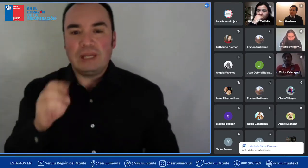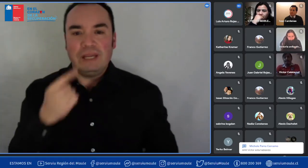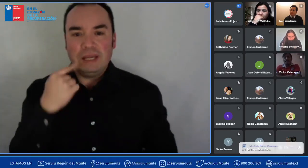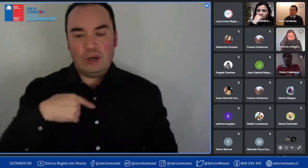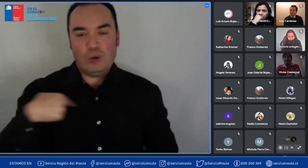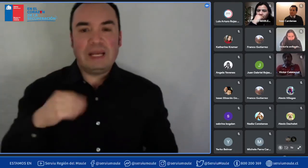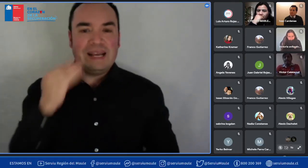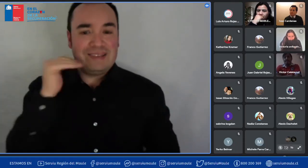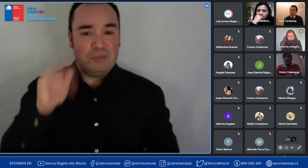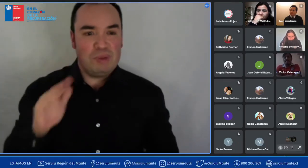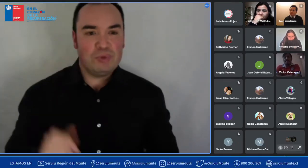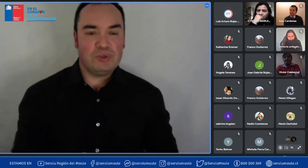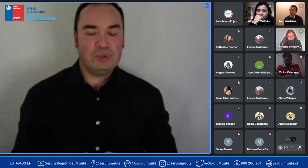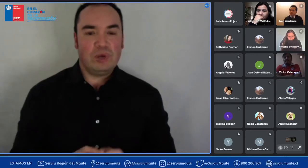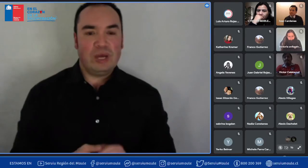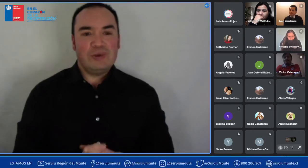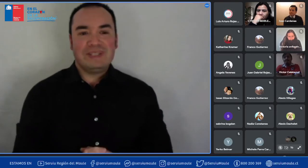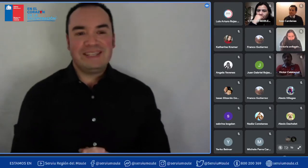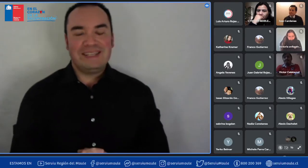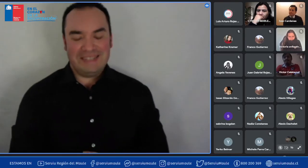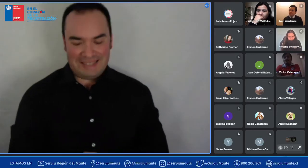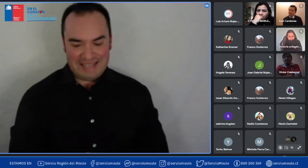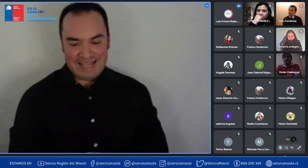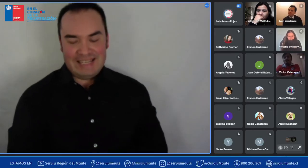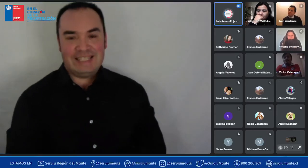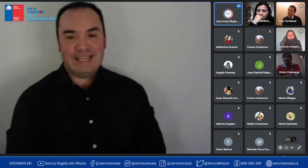si si también me había dado cuenta y lo noté